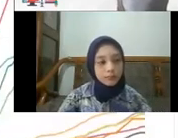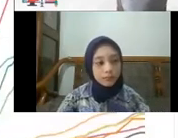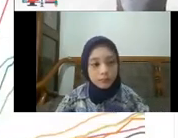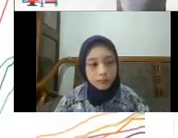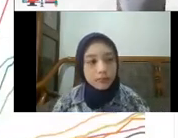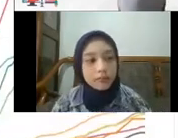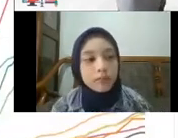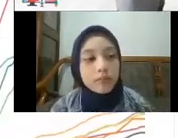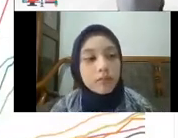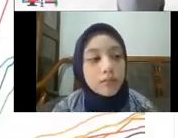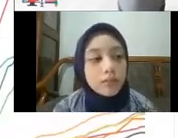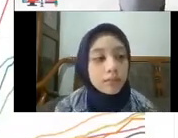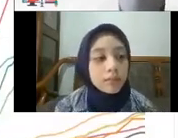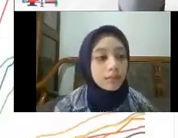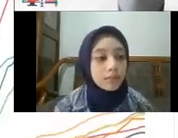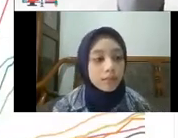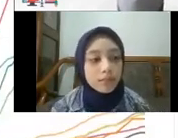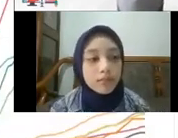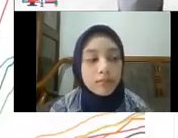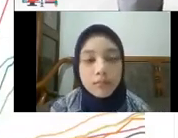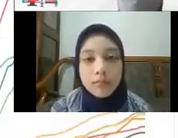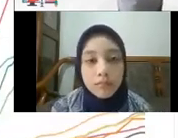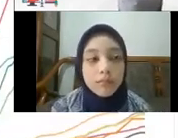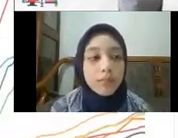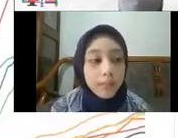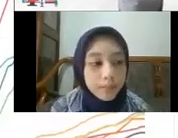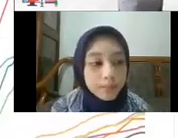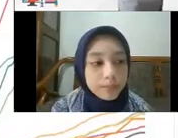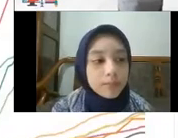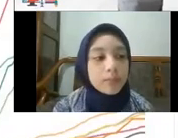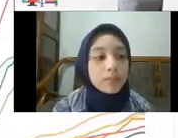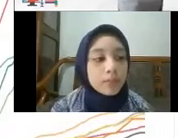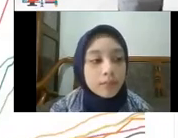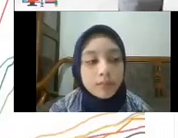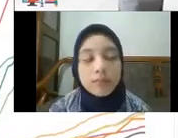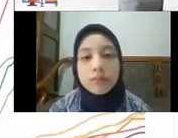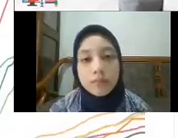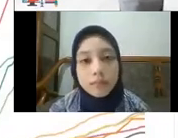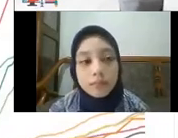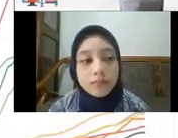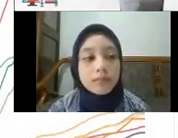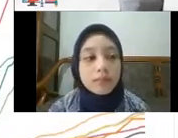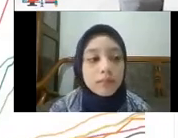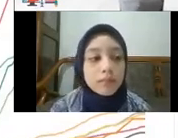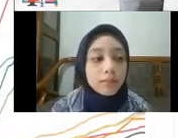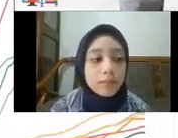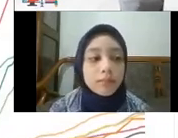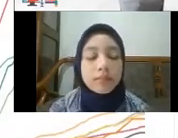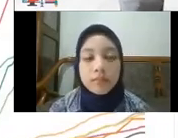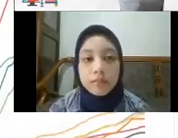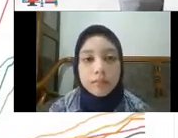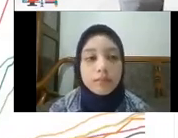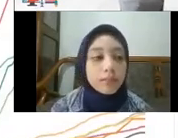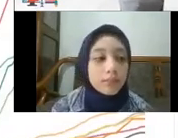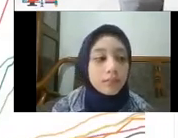melakukan social distancing Adalah melakukan vaksin Bagaimana proses pencapaian, progres pencapaian vaksin kita Kita bisa lihat